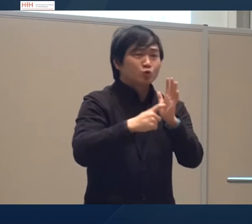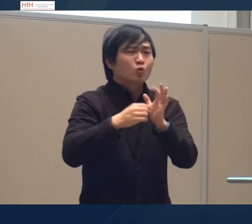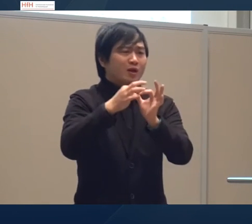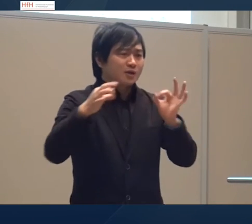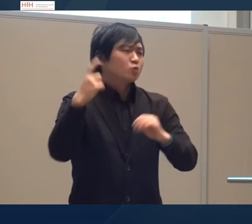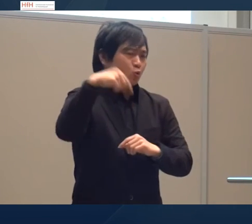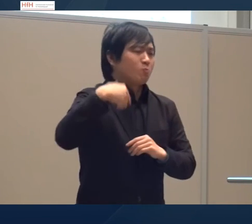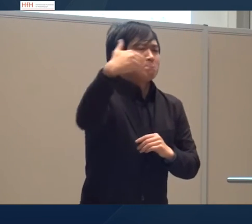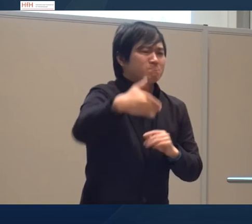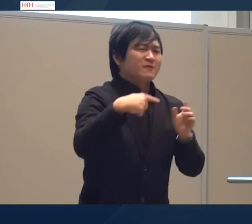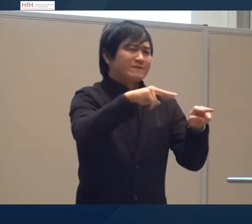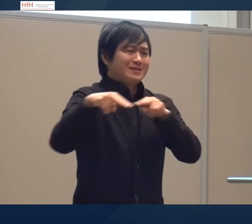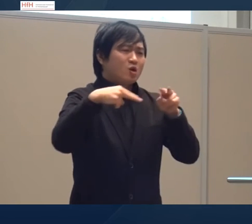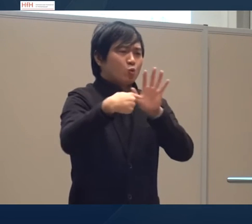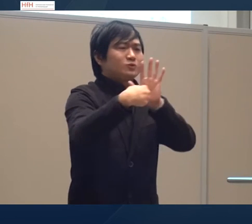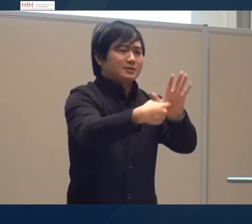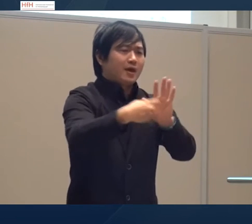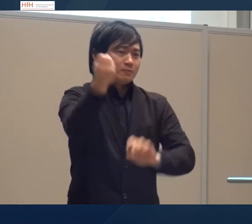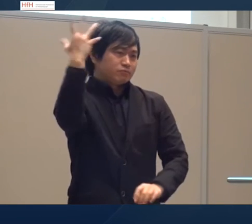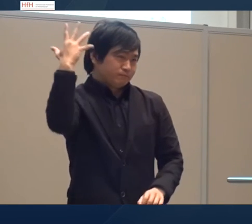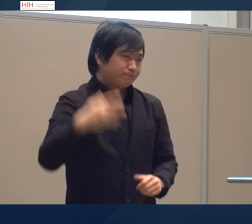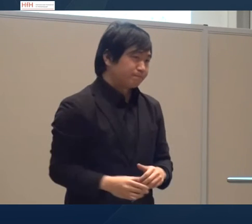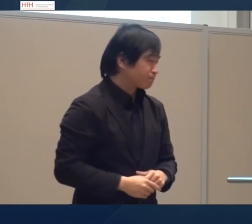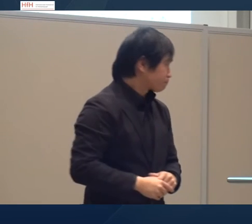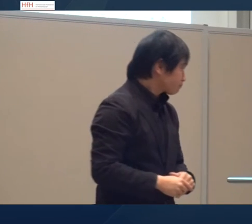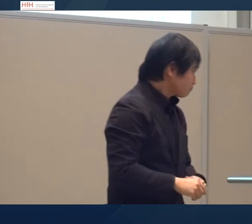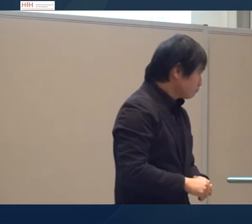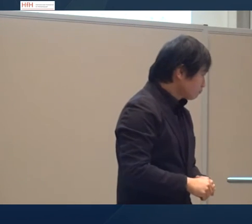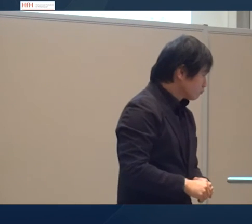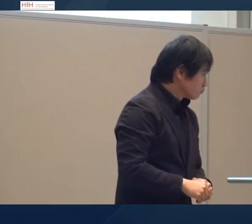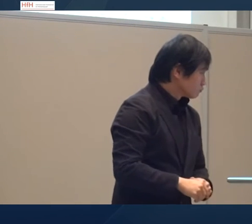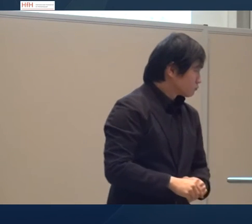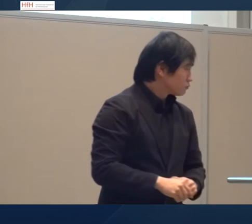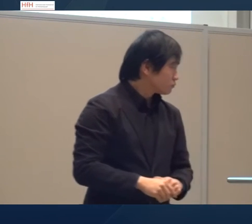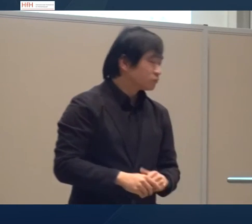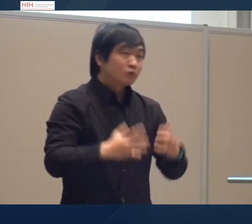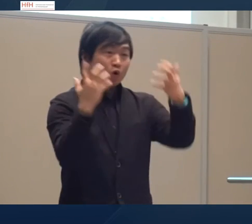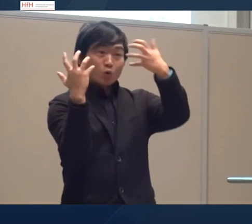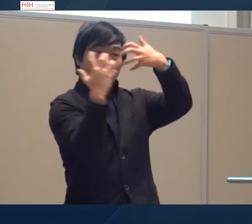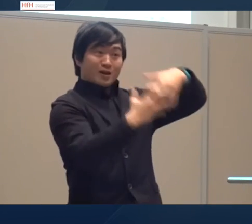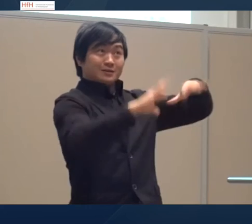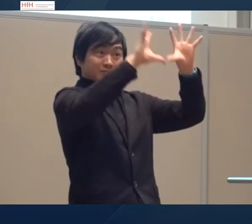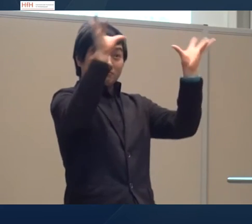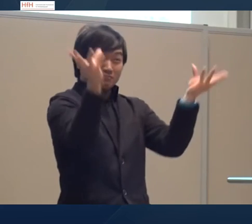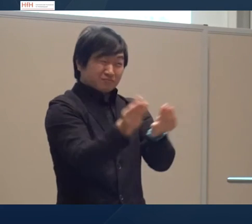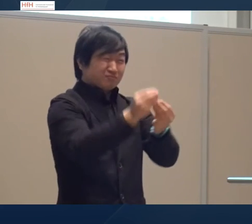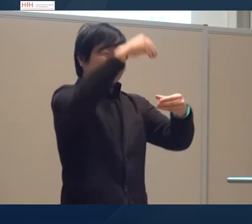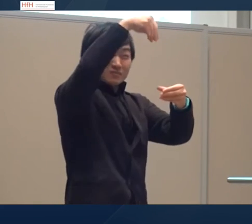Konditionalsatz kommt später noch im Video das werde ich später noch zeigen die Kohärenz des gesamten Textes